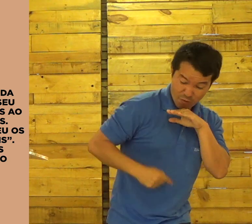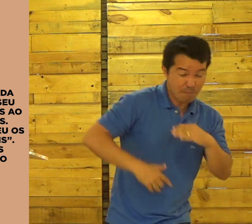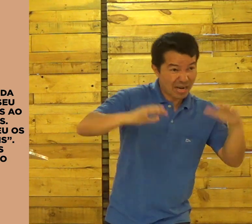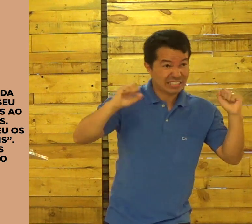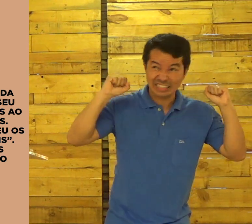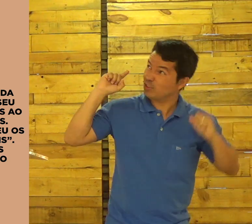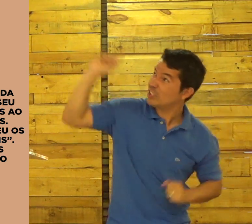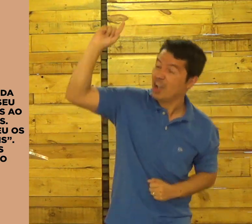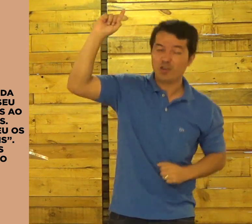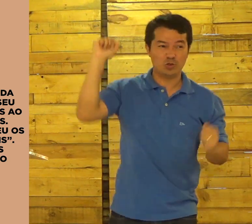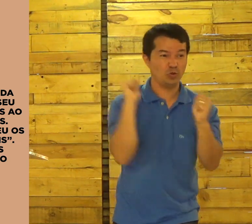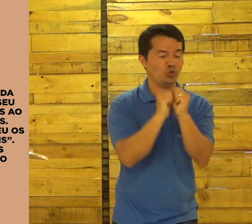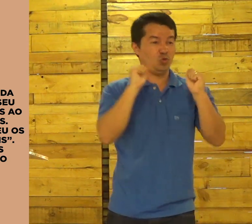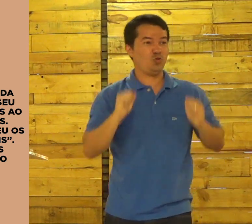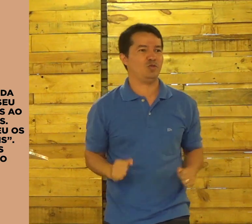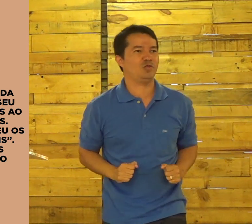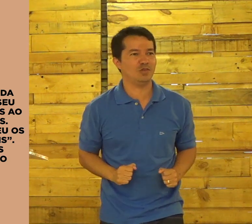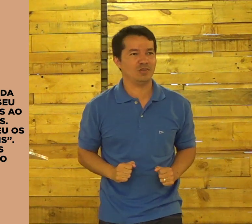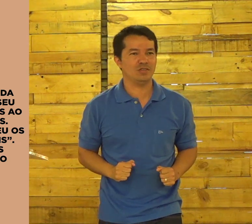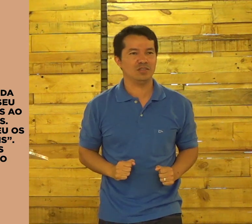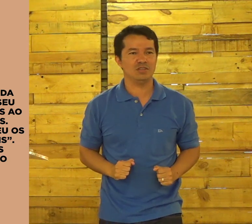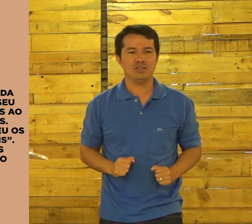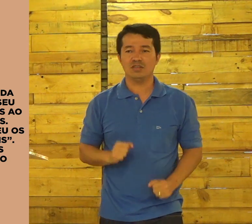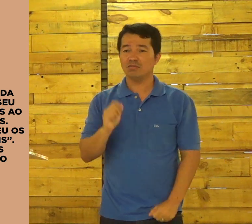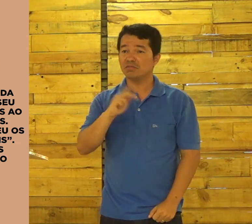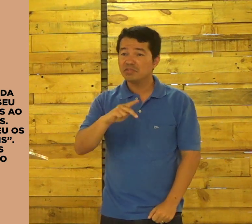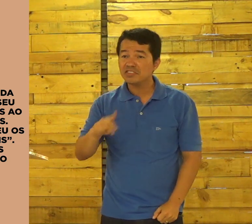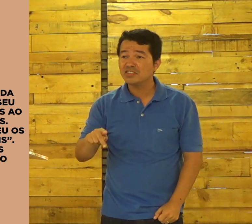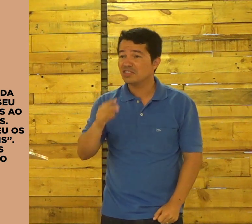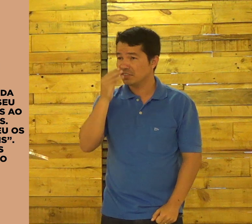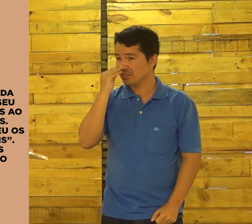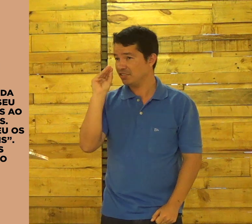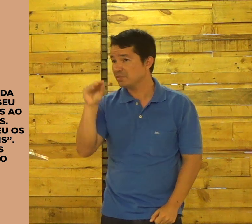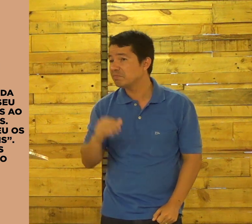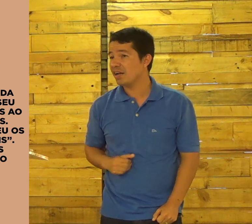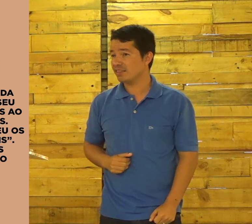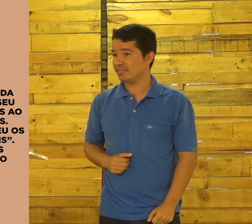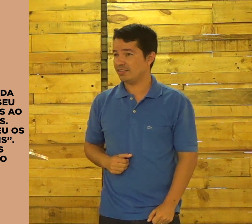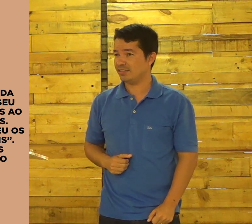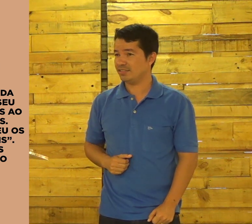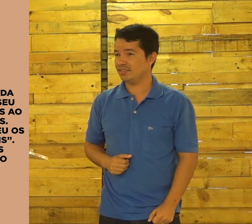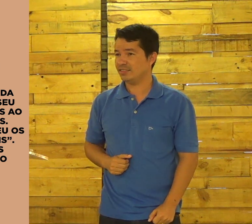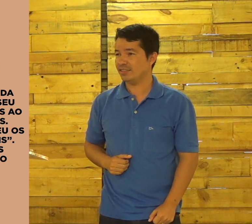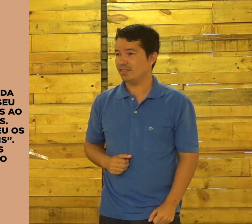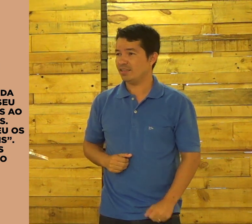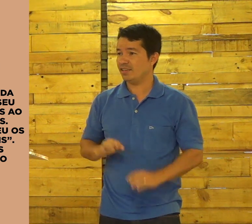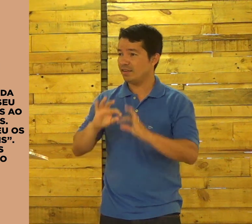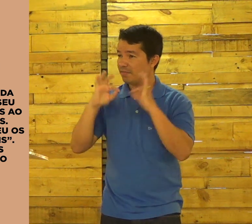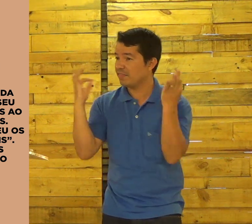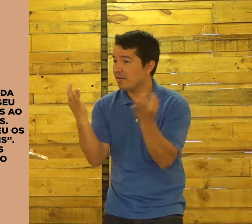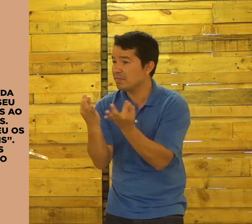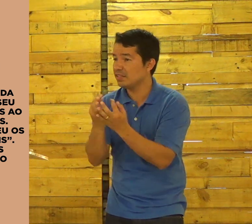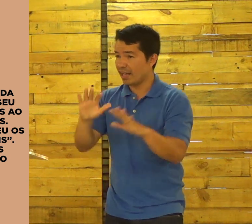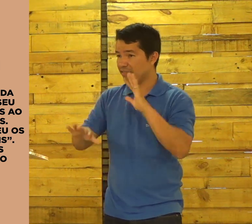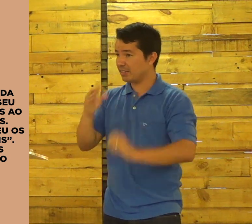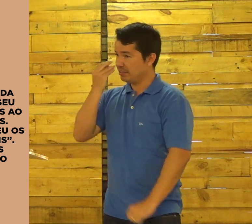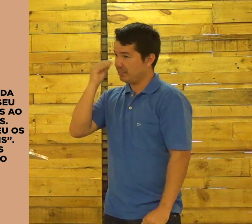conhece profundamente cada um de nós e quer andar junto com a gente. O professor pode te desprezar.